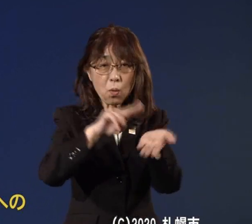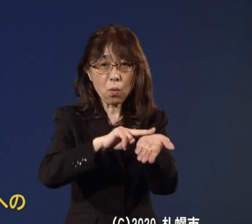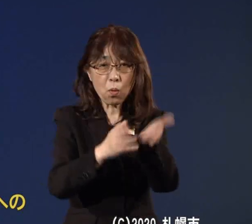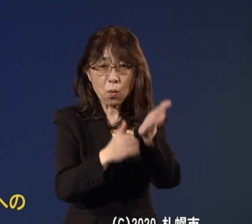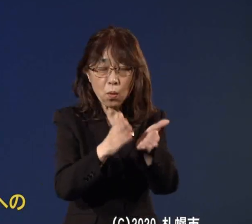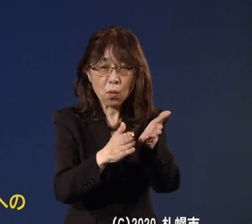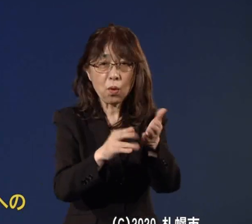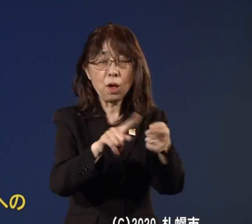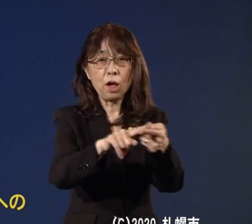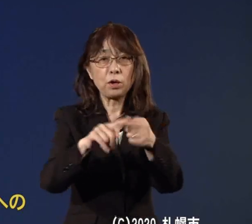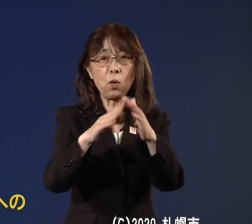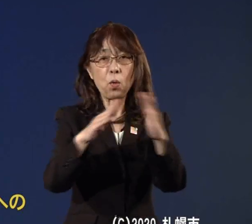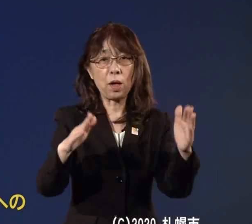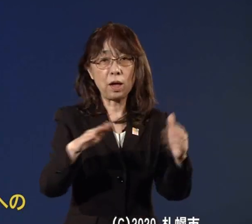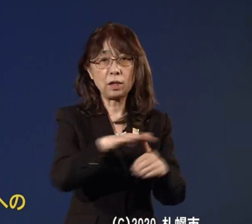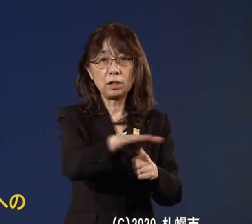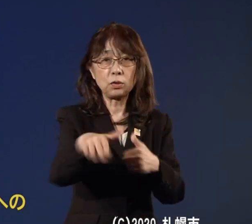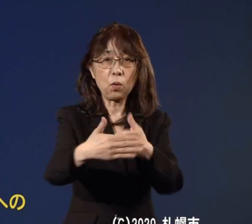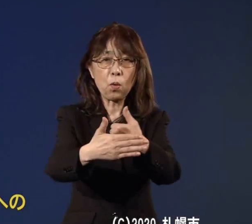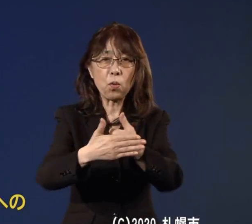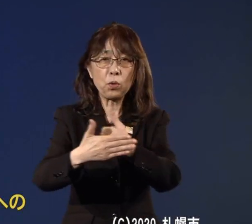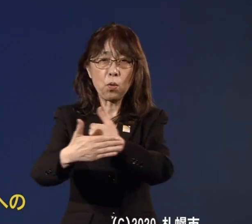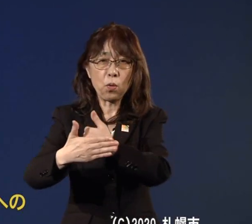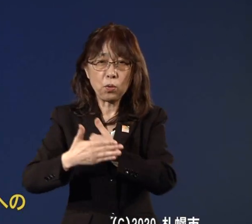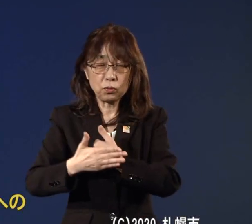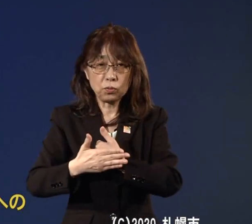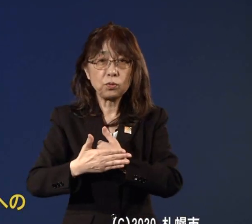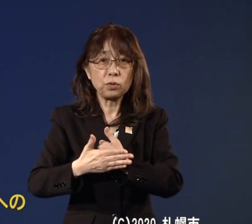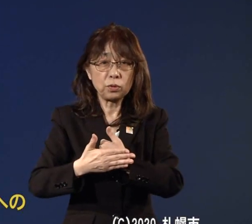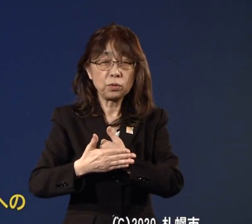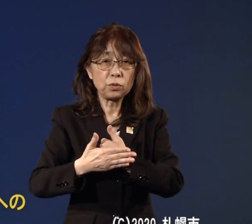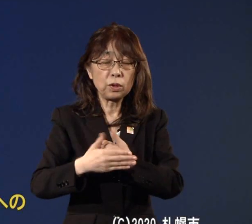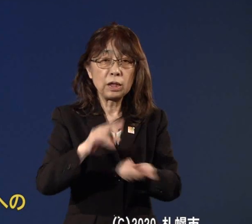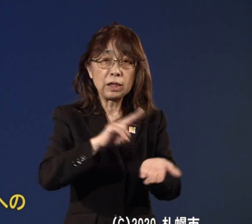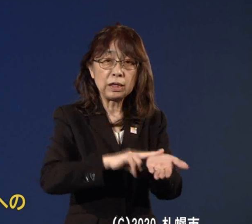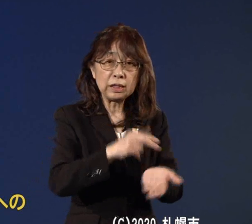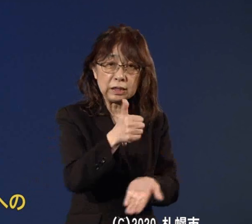協力をいただいてそこにお医者さん看護師さん等をですね